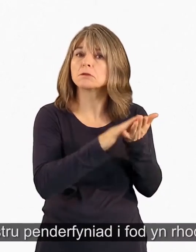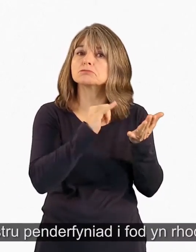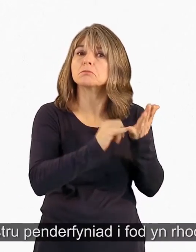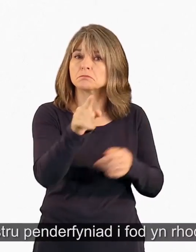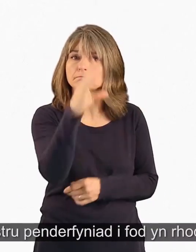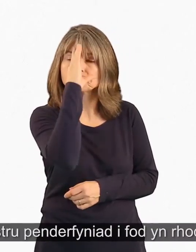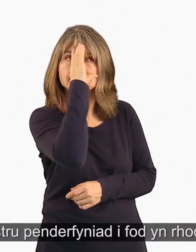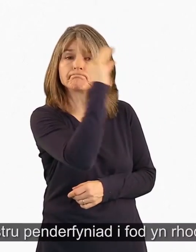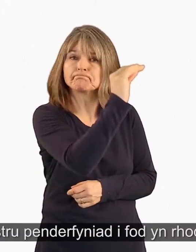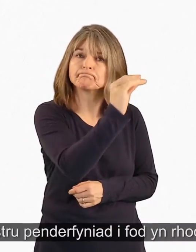rhoddwyr organau.